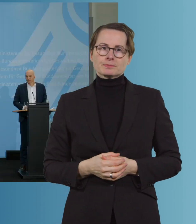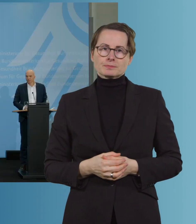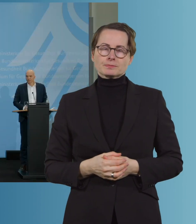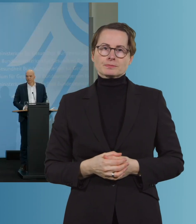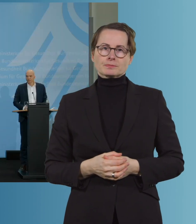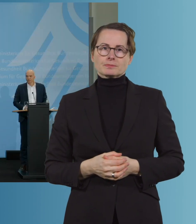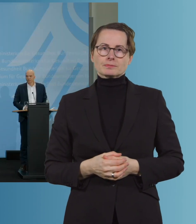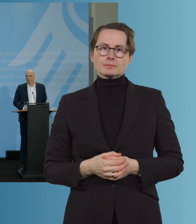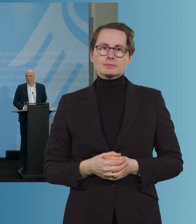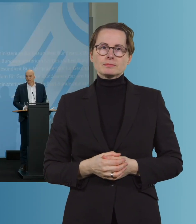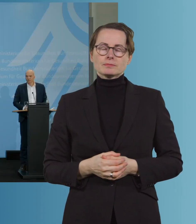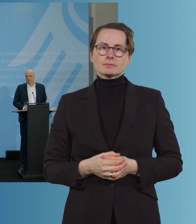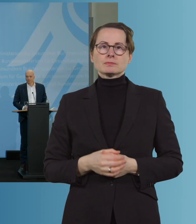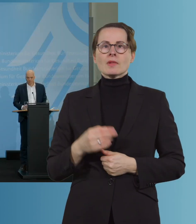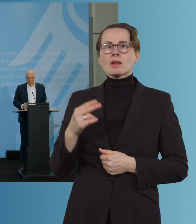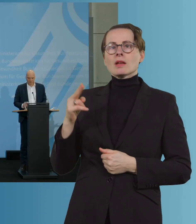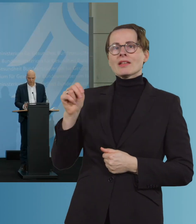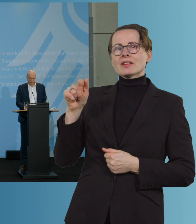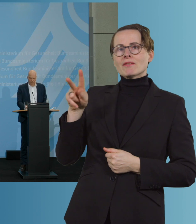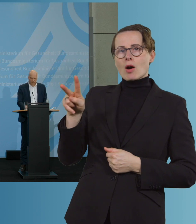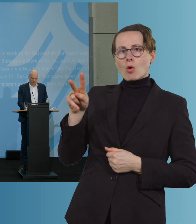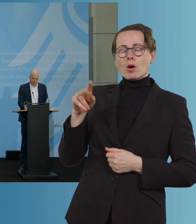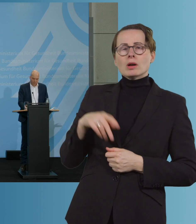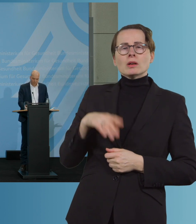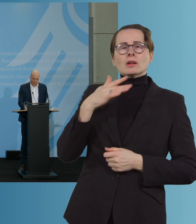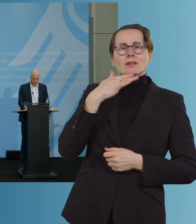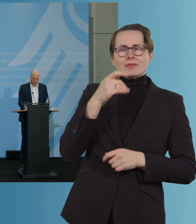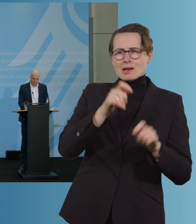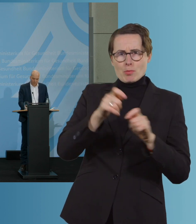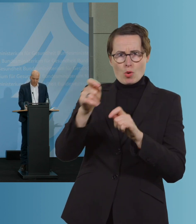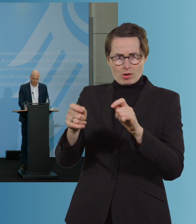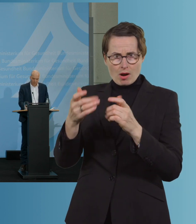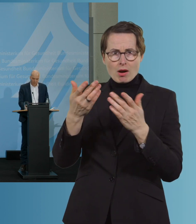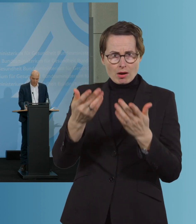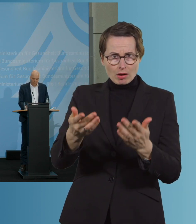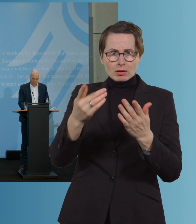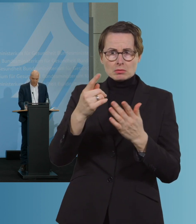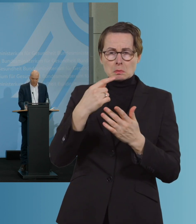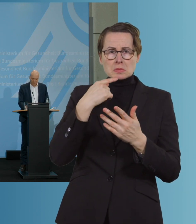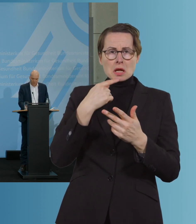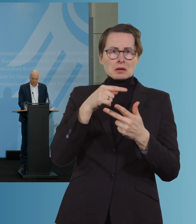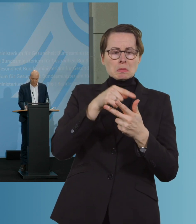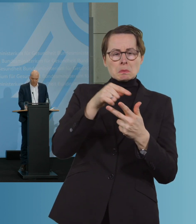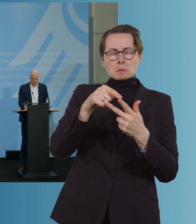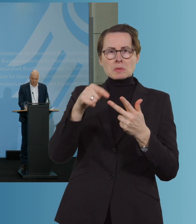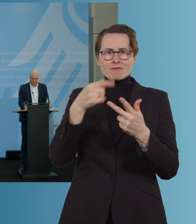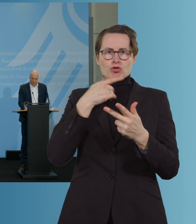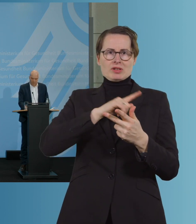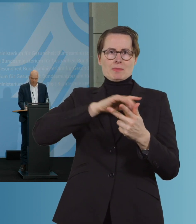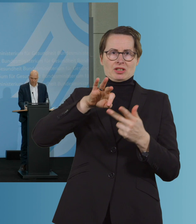Daniel Heid, RTL-NTV. Herr Spahn, vielen Bürgerinnen und Bürgern ist es wohl nicht gleichgültig, mit welchem Impfstoff sie geimpft werden. Sollten die Bürgerinnen und Bürger